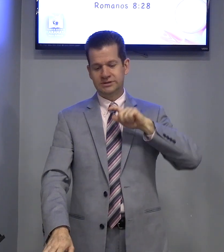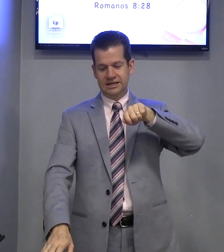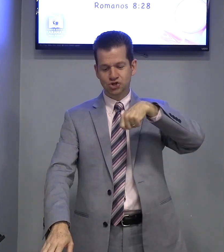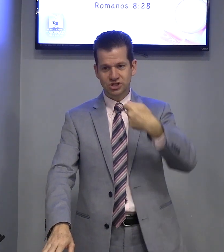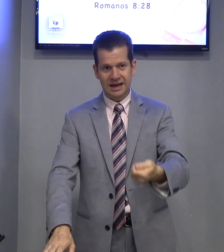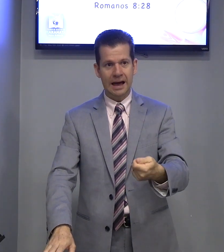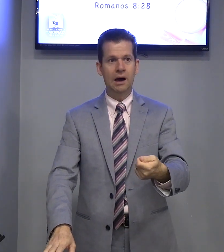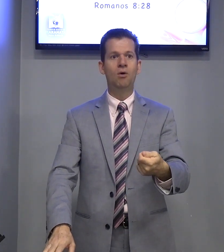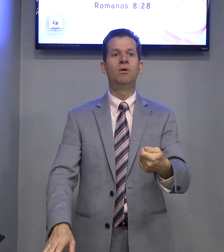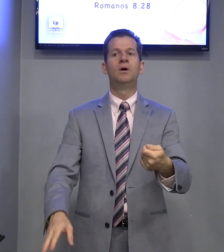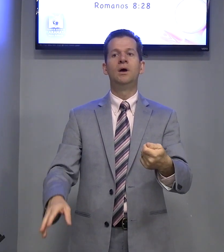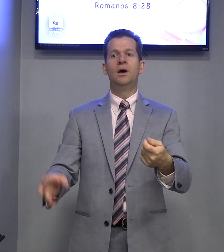usar esse sinal.